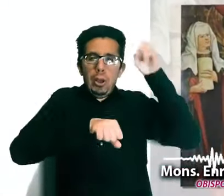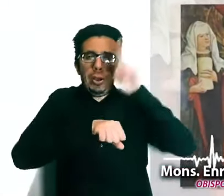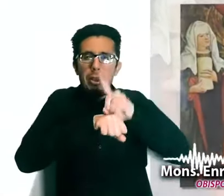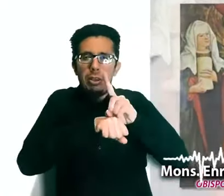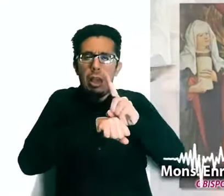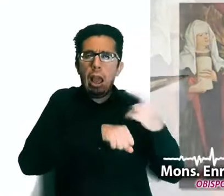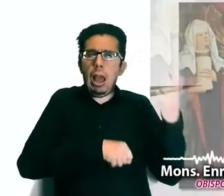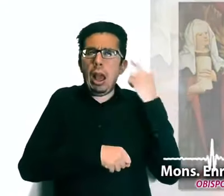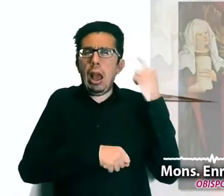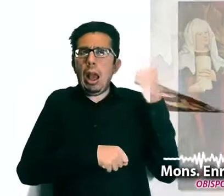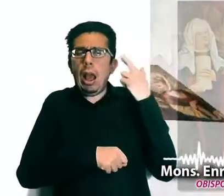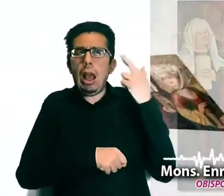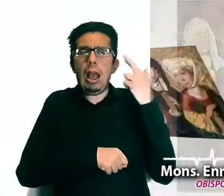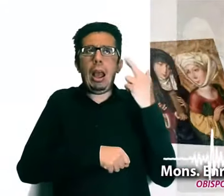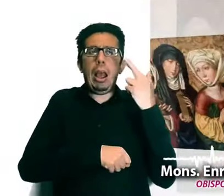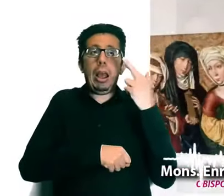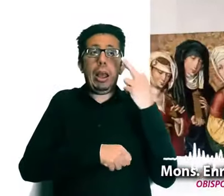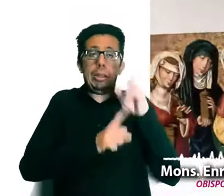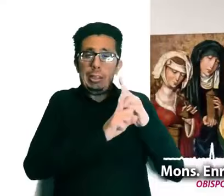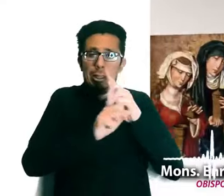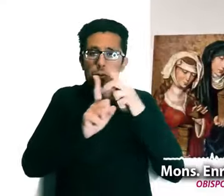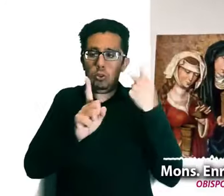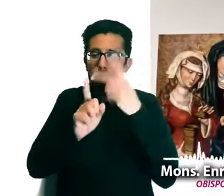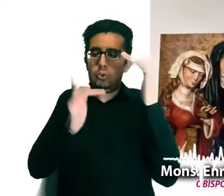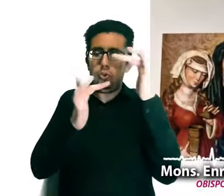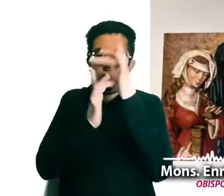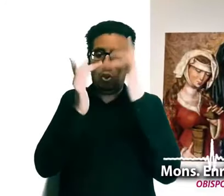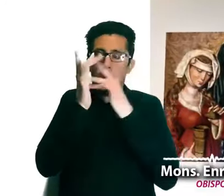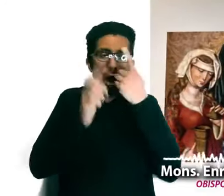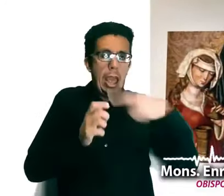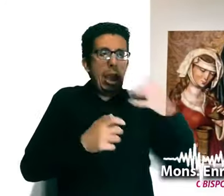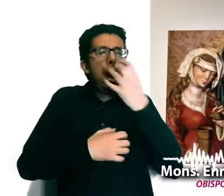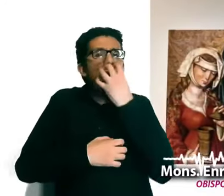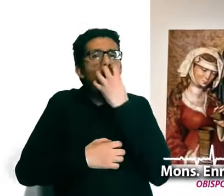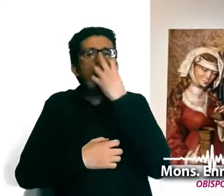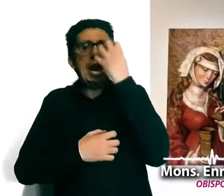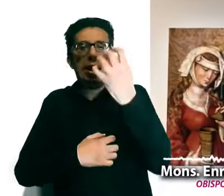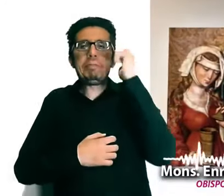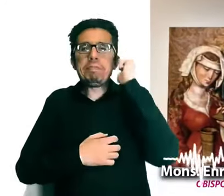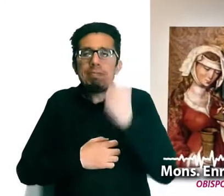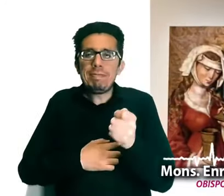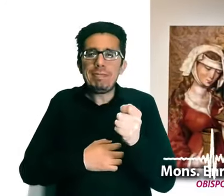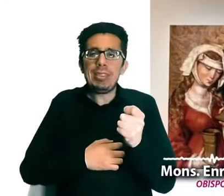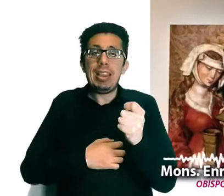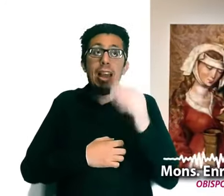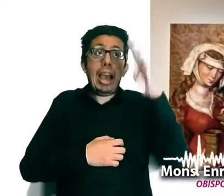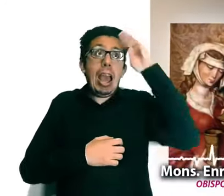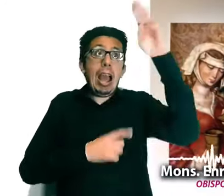el grito de todos los discípulos de Jesús. El Señor ha resucitado.